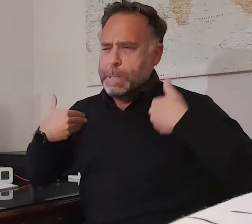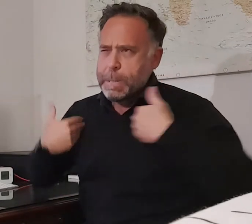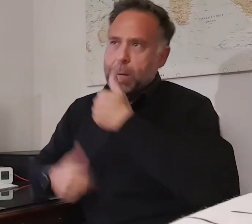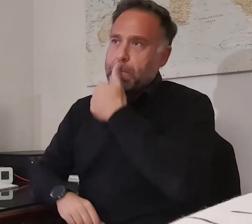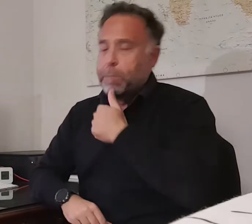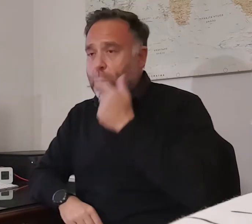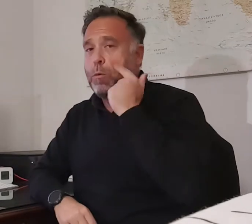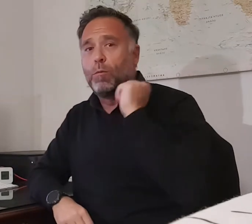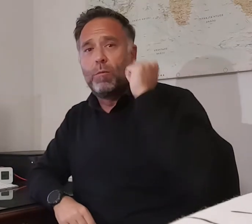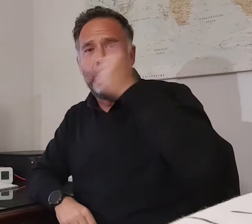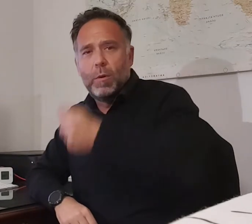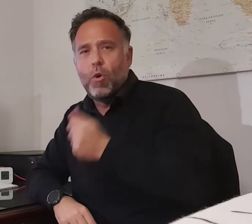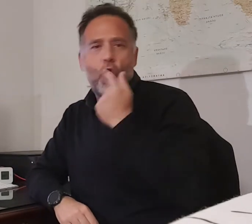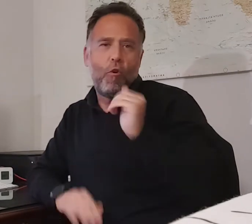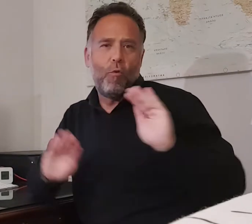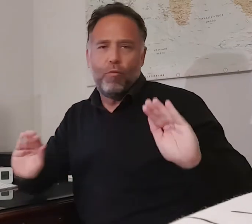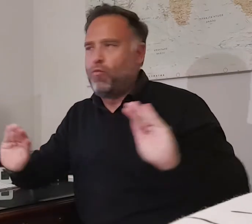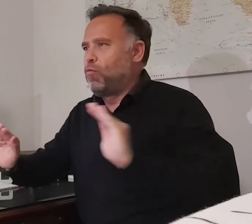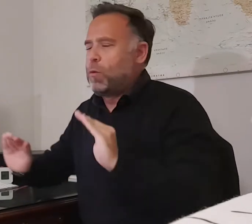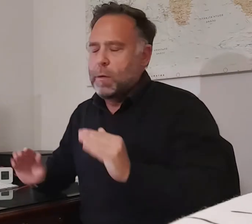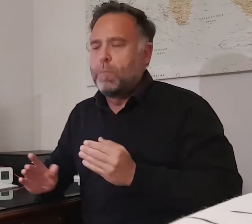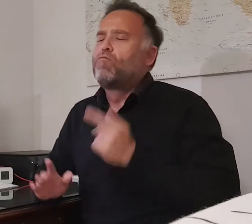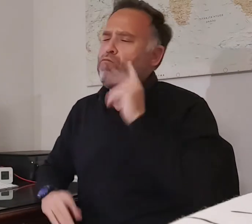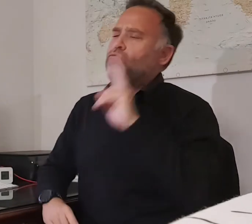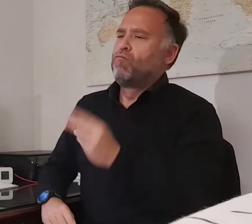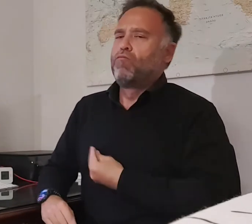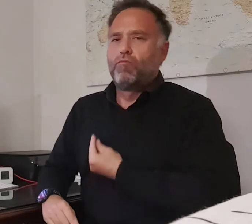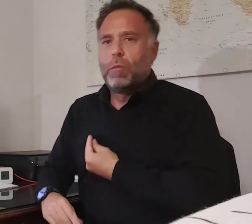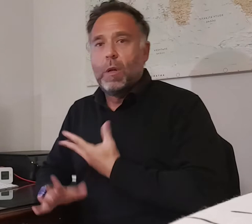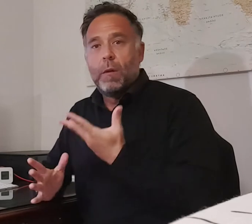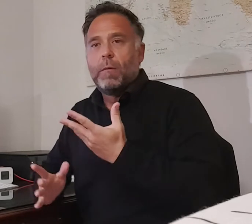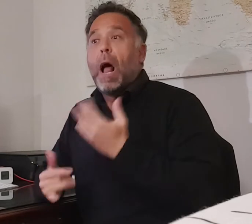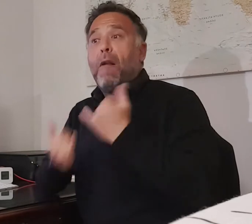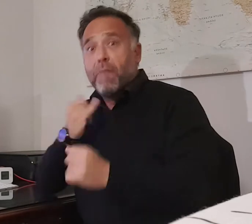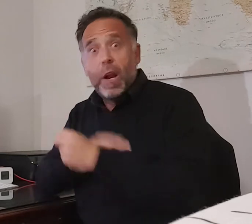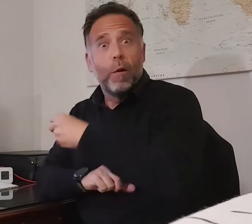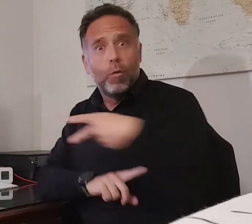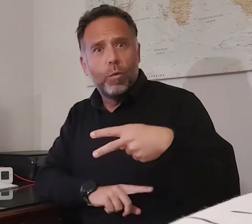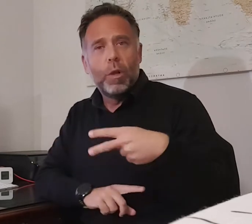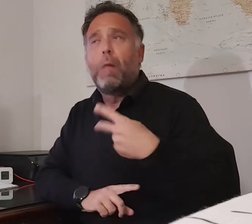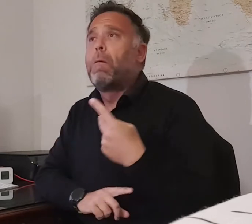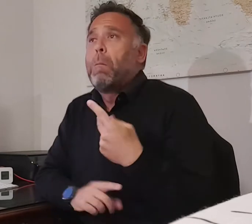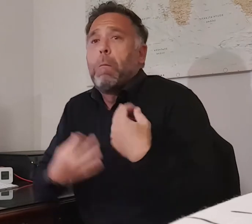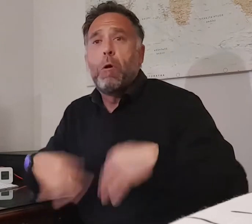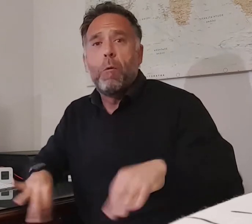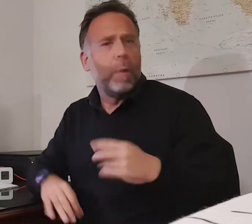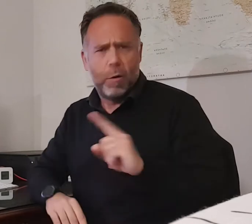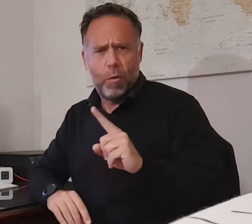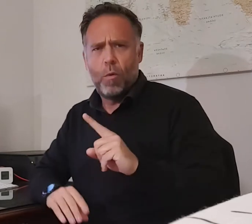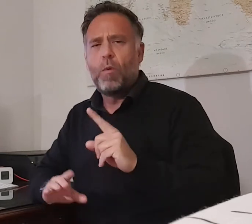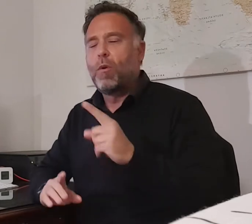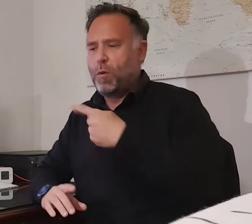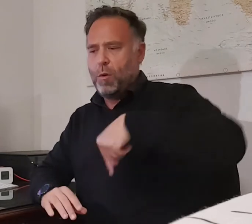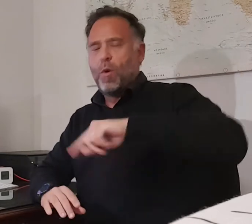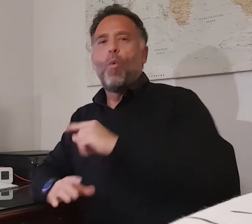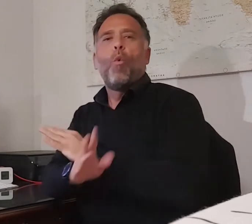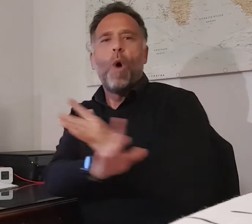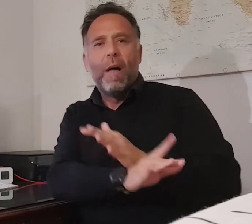pimentonera. Los resultados nunca vienen solo y la continuidad de los pesos pesados del vestuario permite